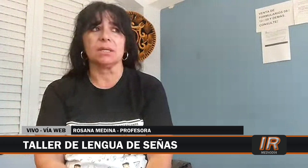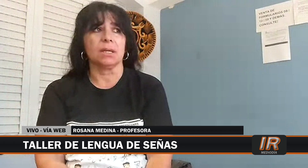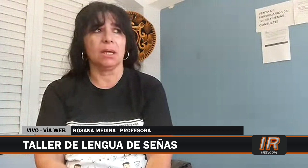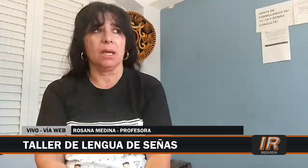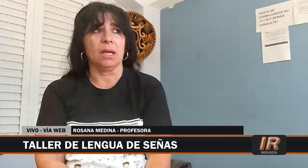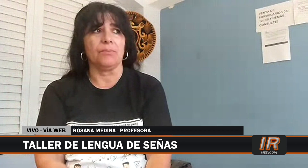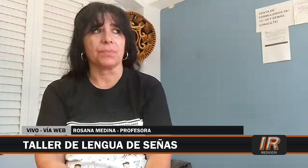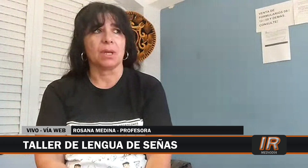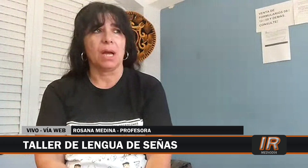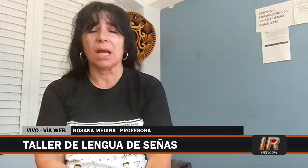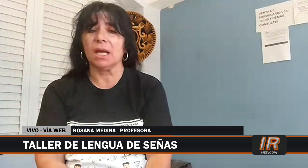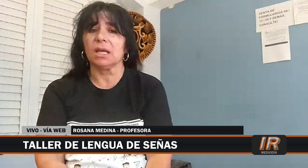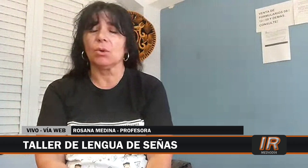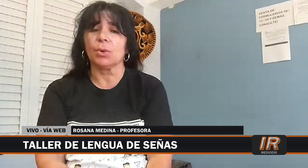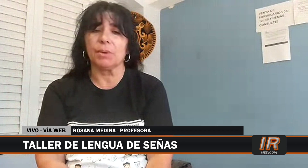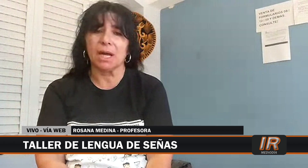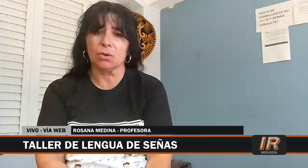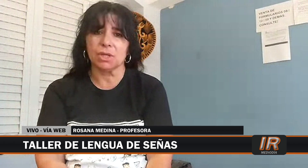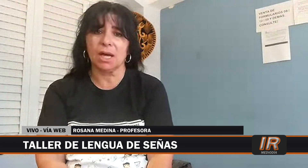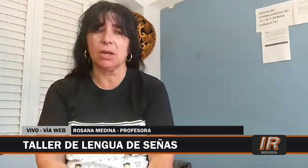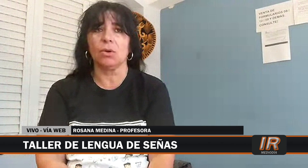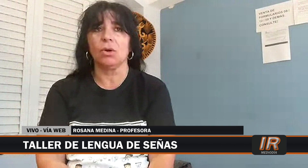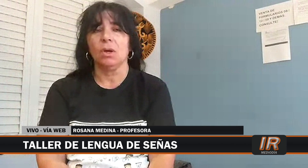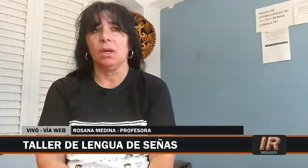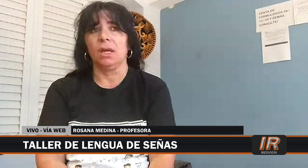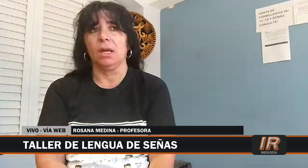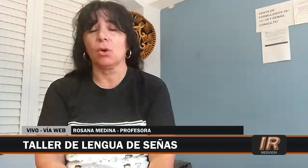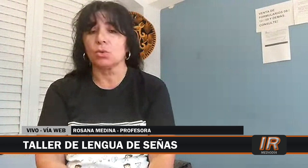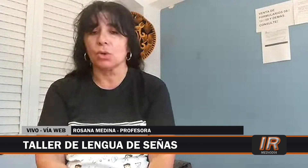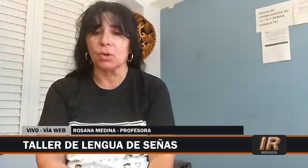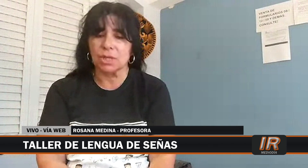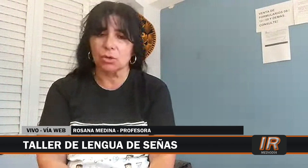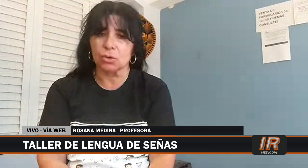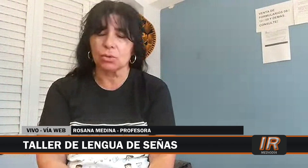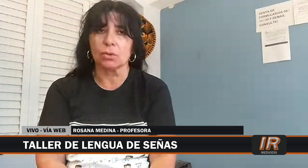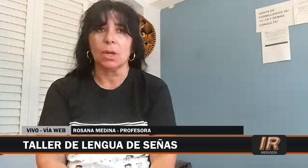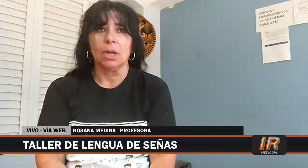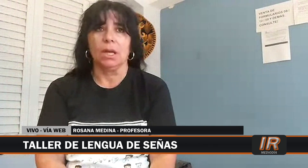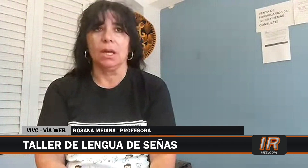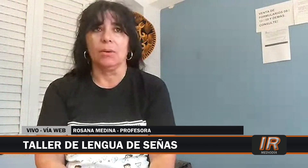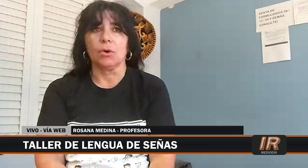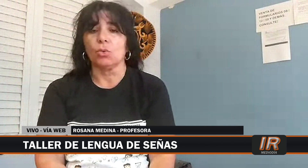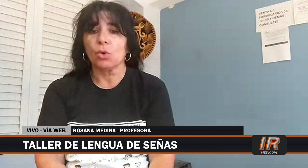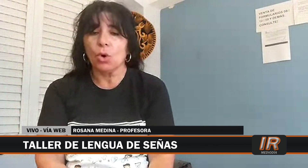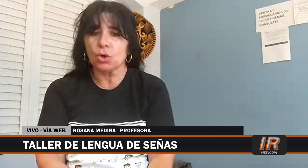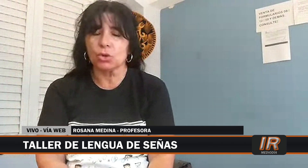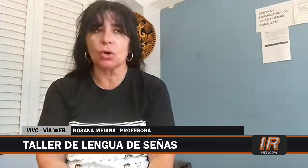aquel que no puede viajar a Rosario, los cursos en Rosario son con un costo